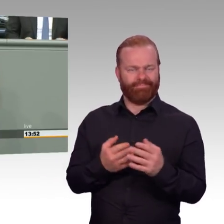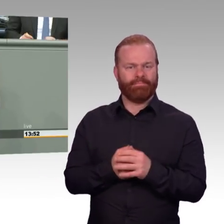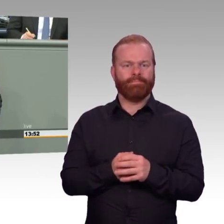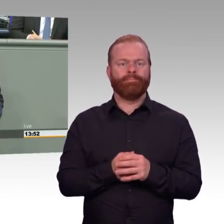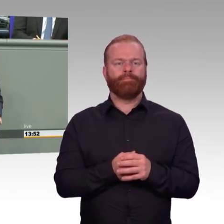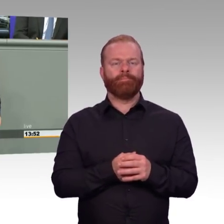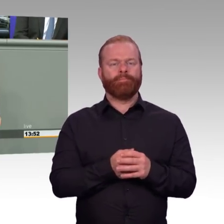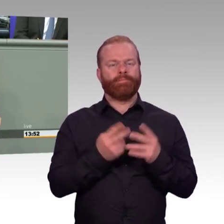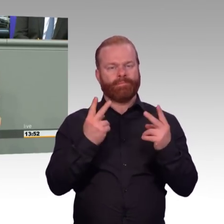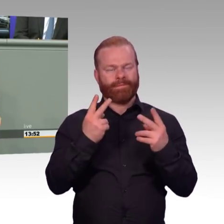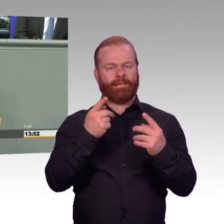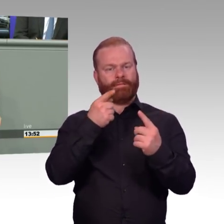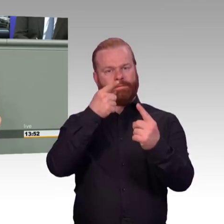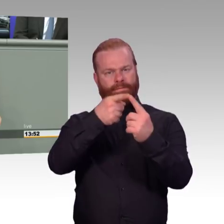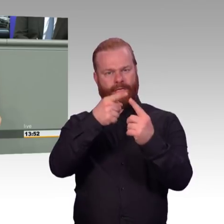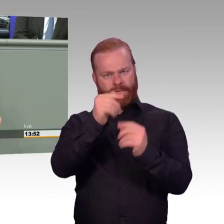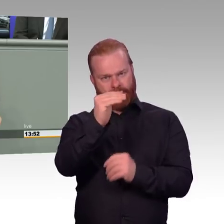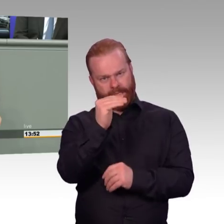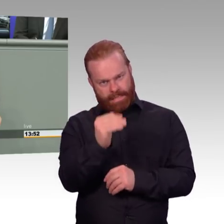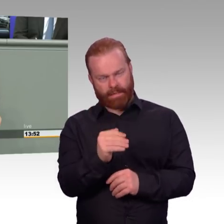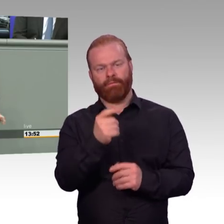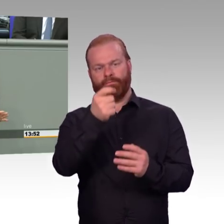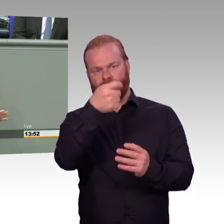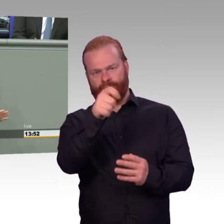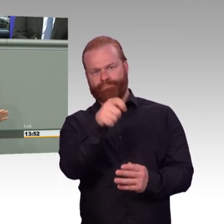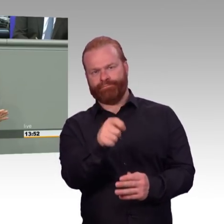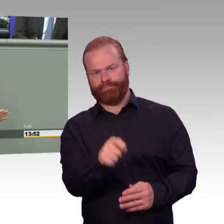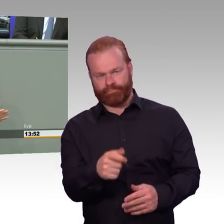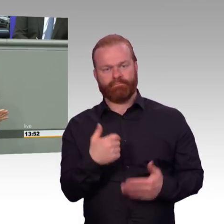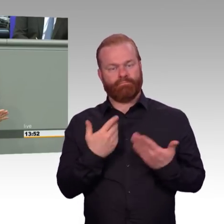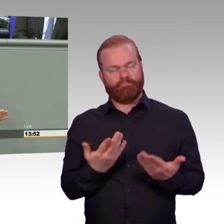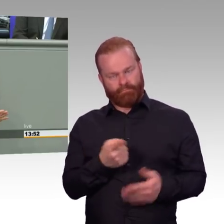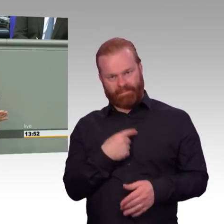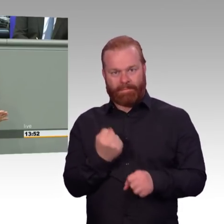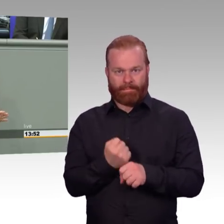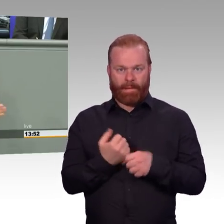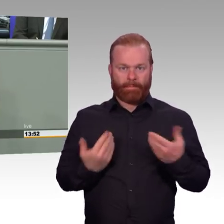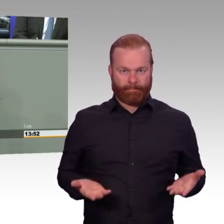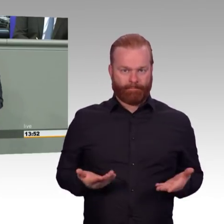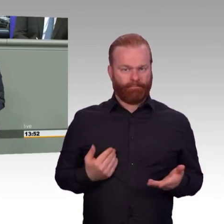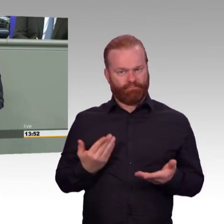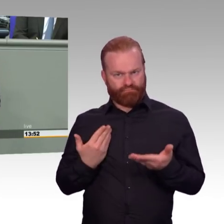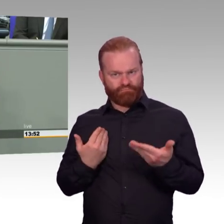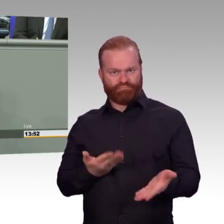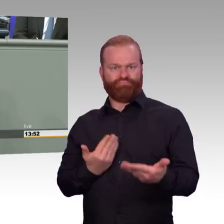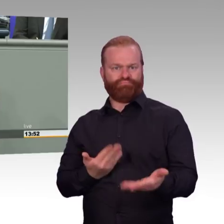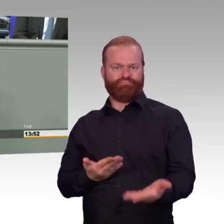werden hier auch entsprechend unserer Verantwortung gerecht werden. Und die AfD will jetzt im Gegensatz dazu die